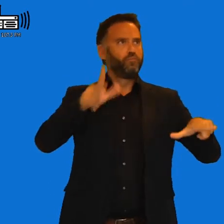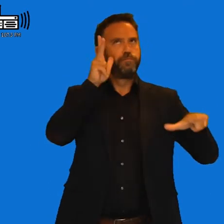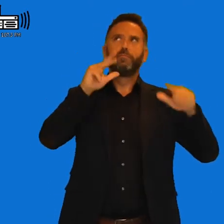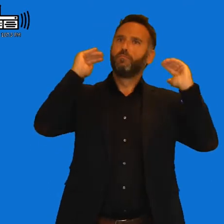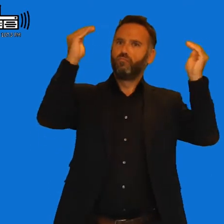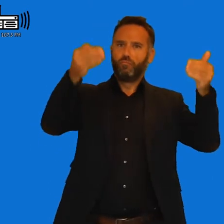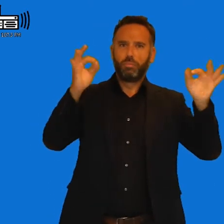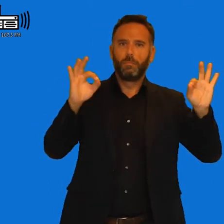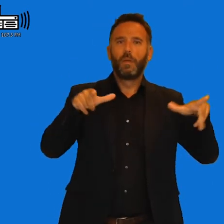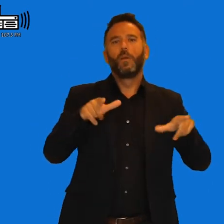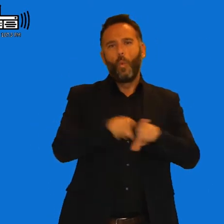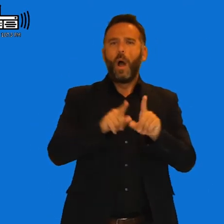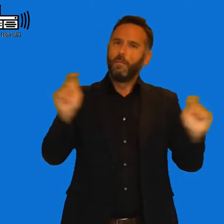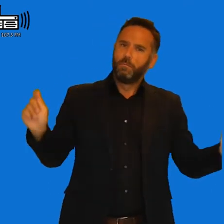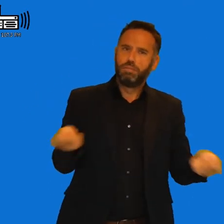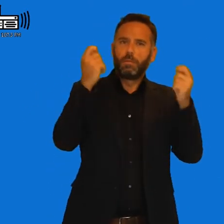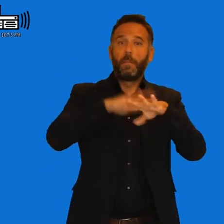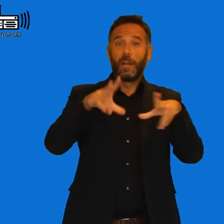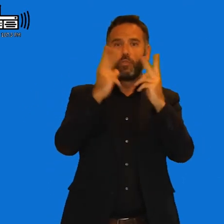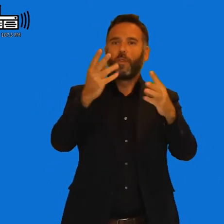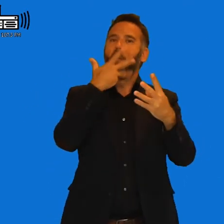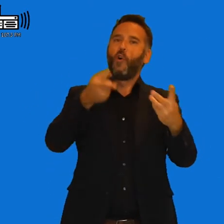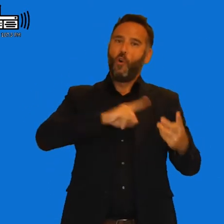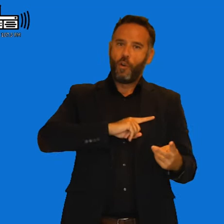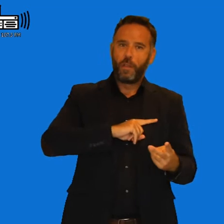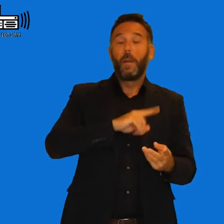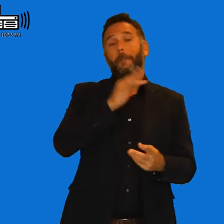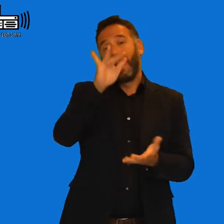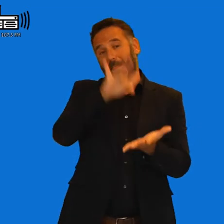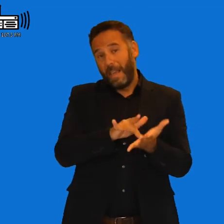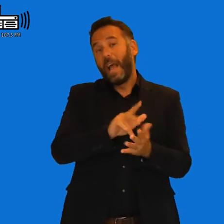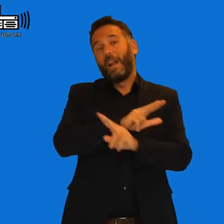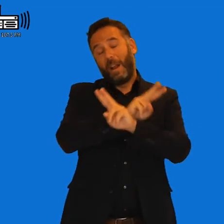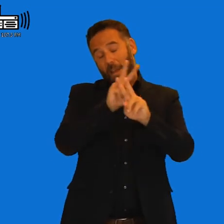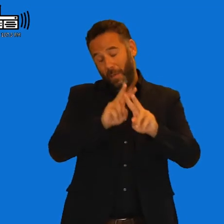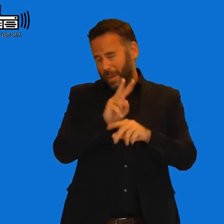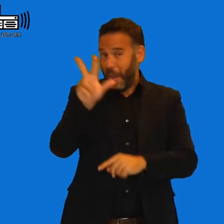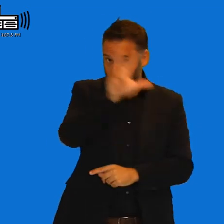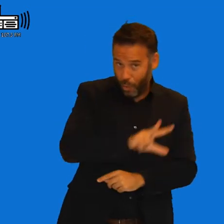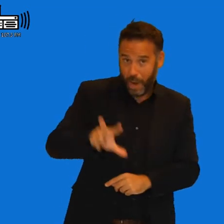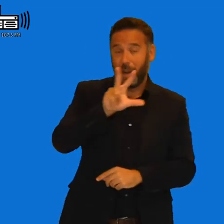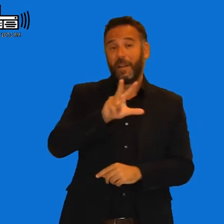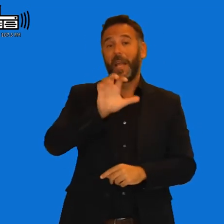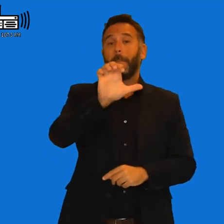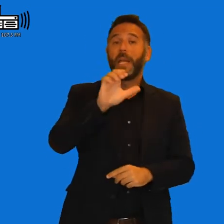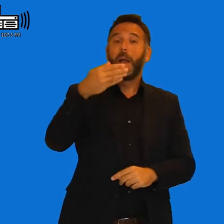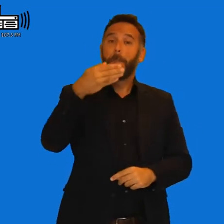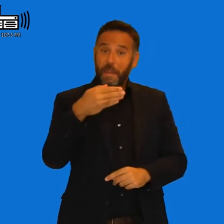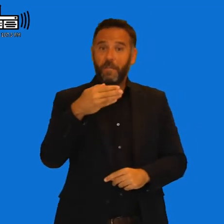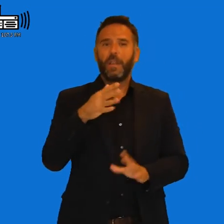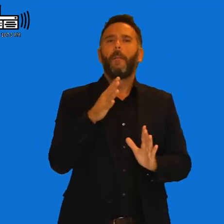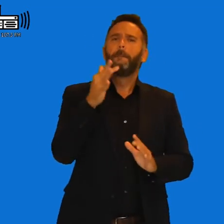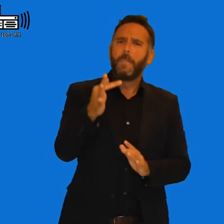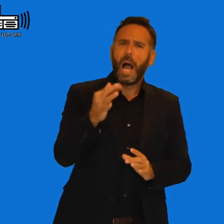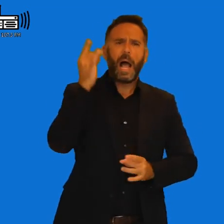celebrar de alguna forma especial el día veintiuno de noviembre, día nacional de la fina visita y sobre todo, sobre todo agradecer tanta actividad inclusiva como hay en esta